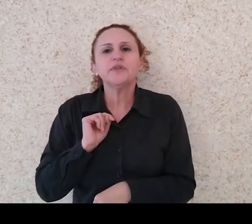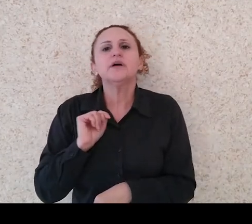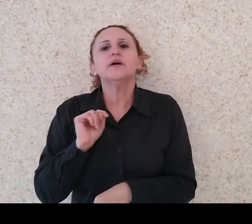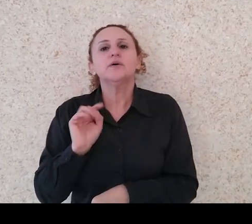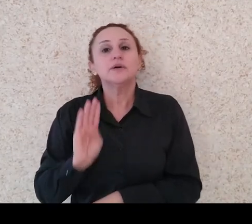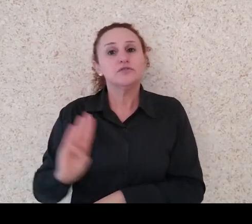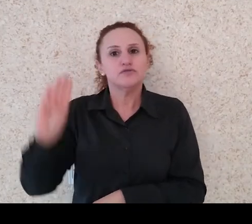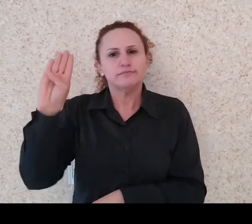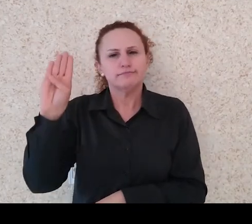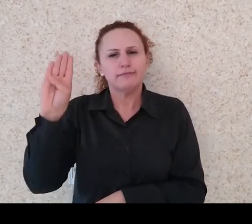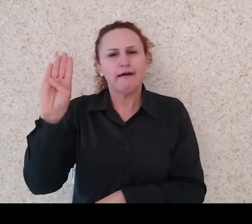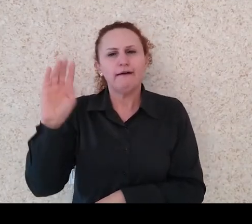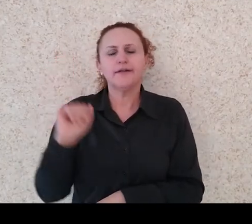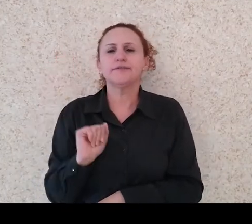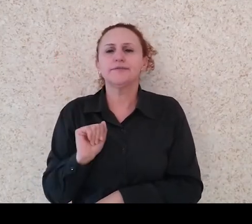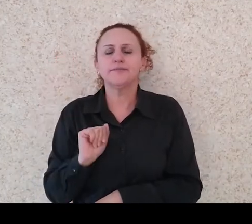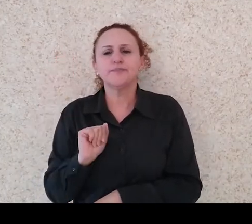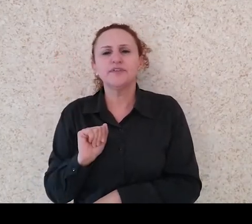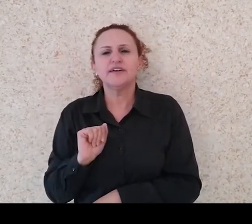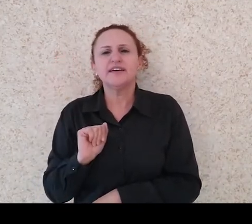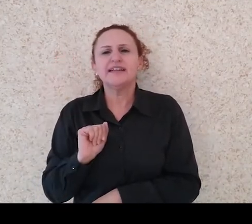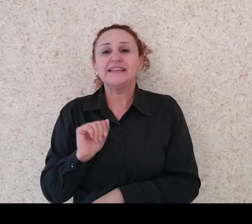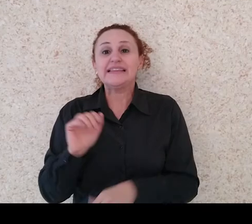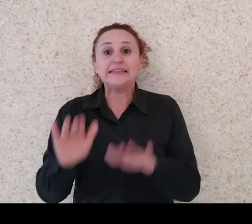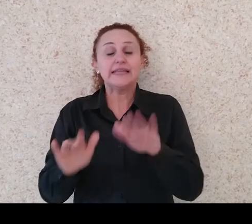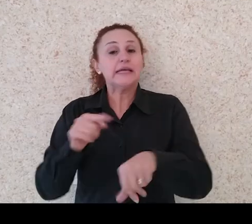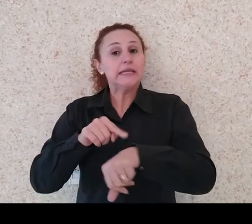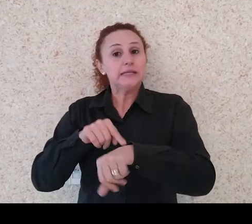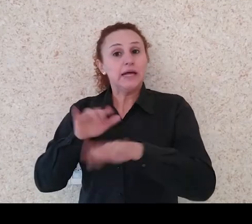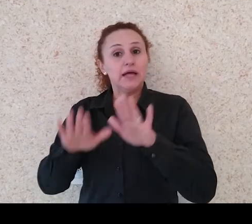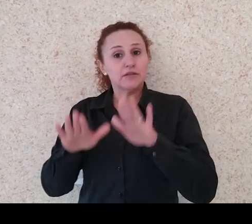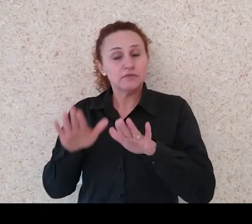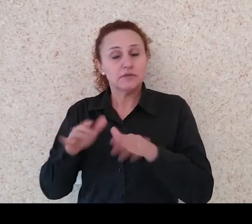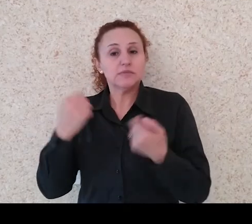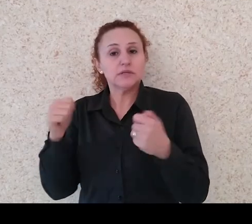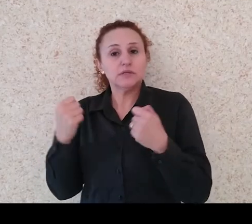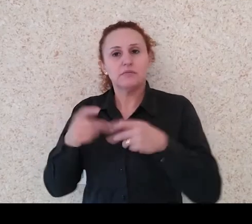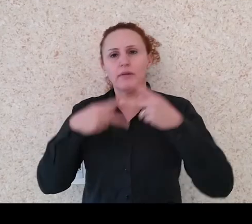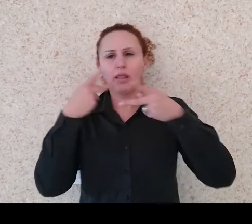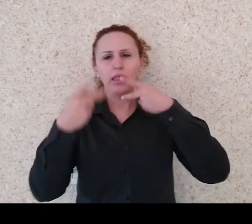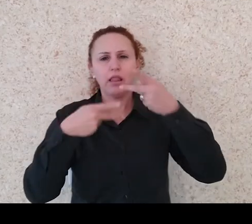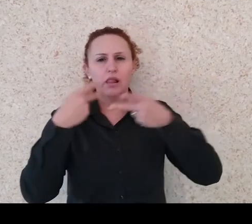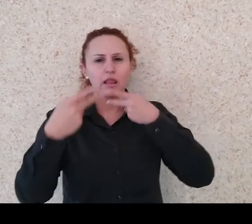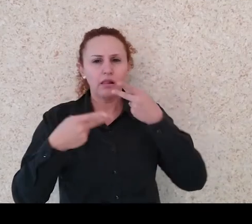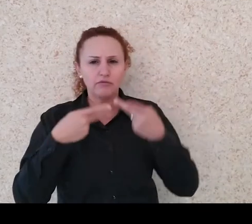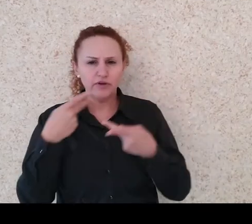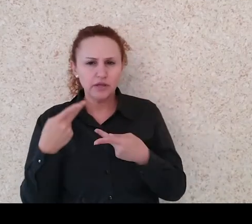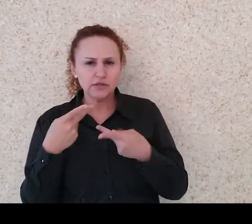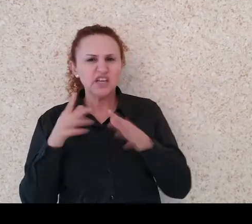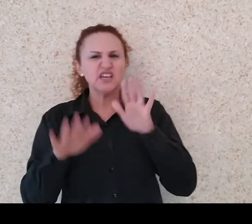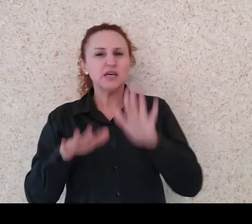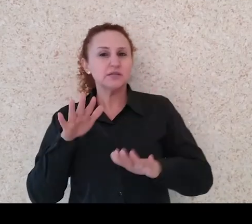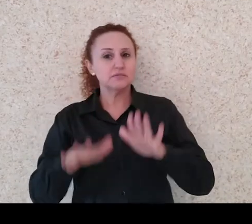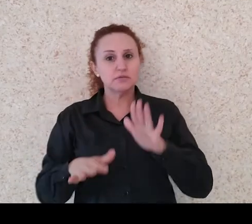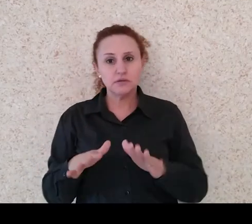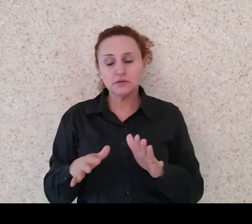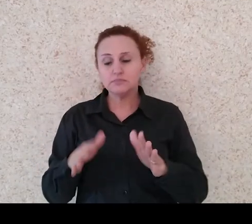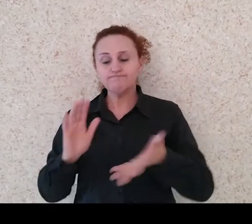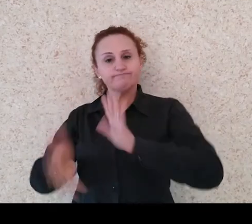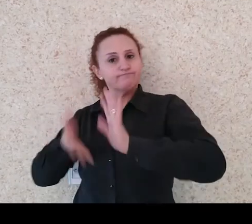horas falando e horas sinalizando. Então, além disso, existem alguns vídeos